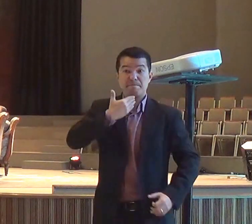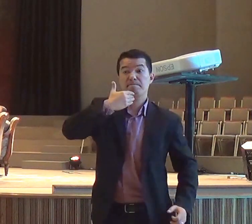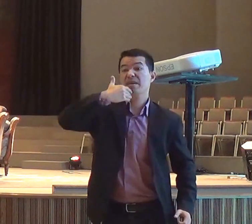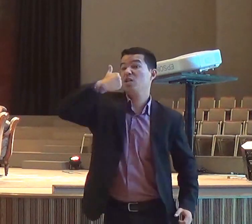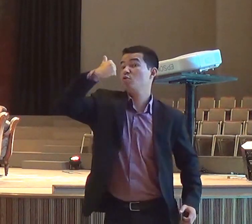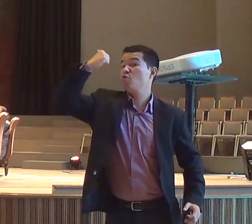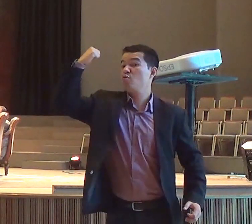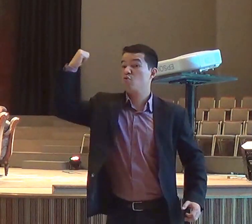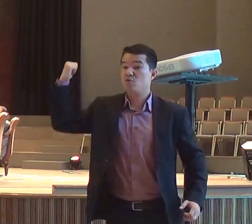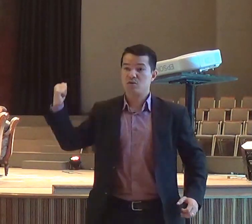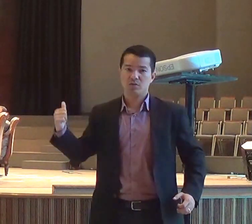gritos,